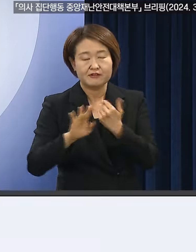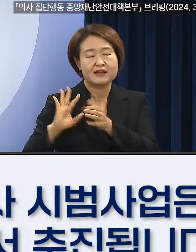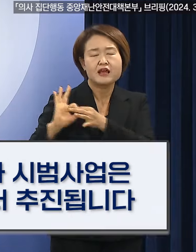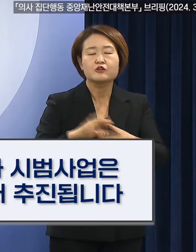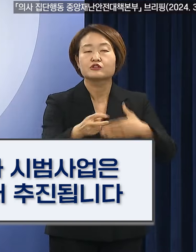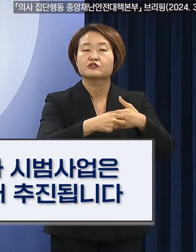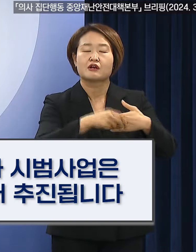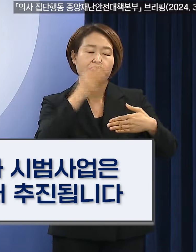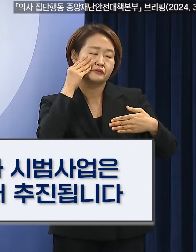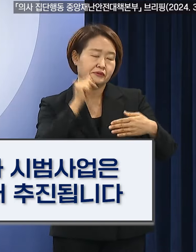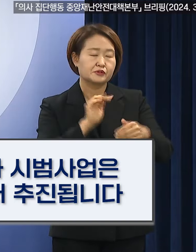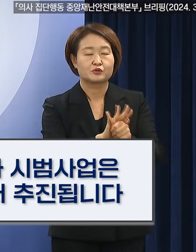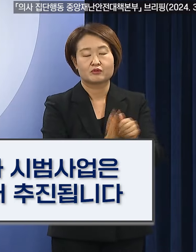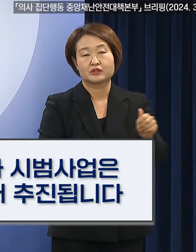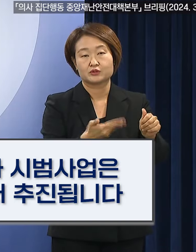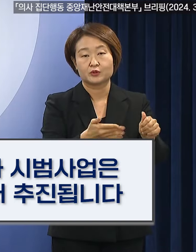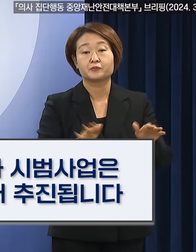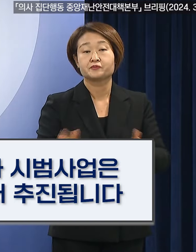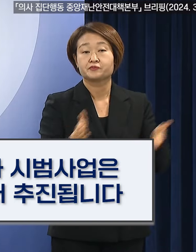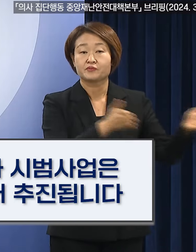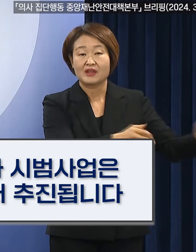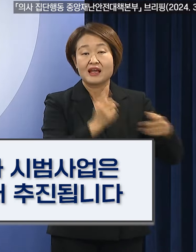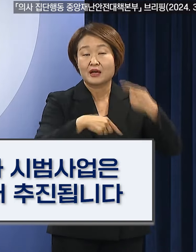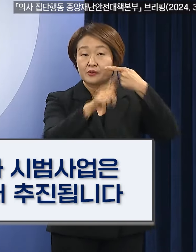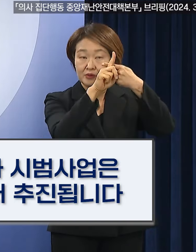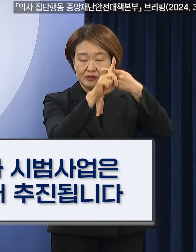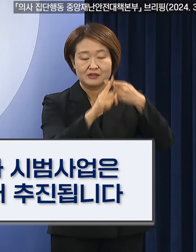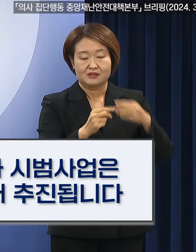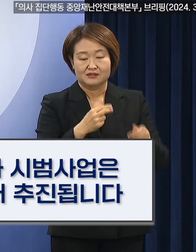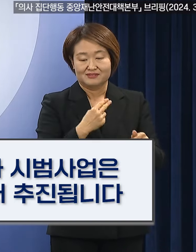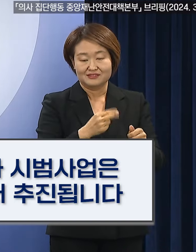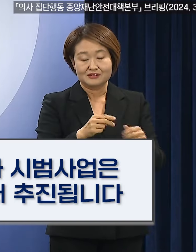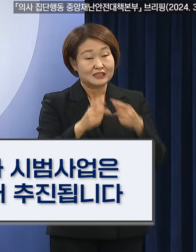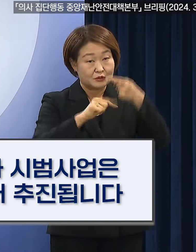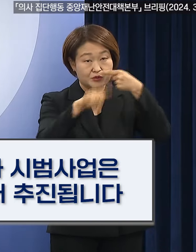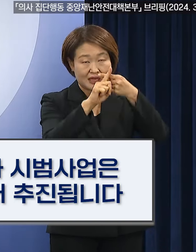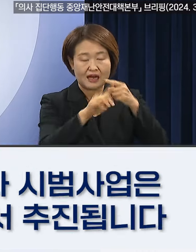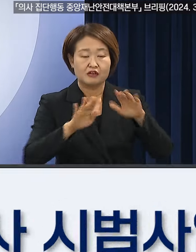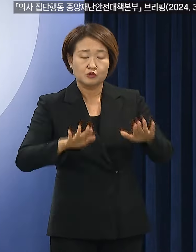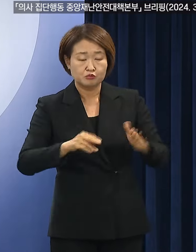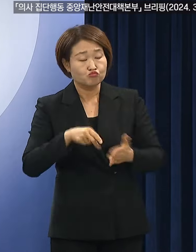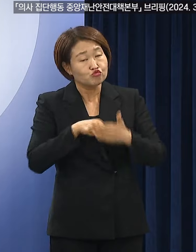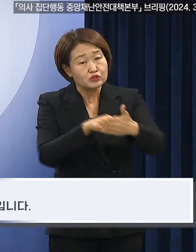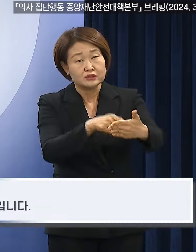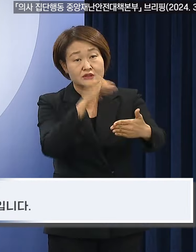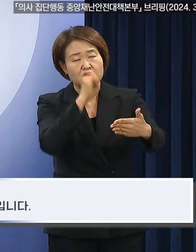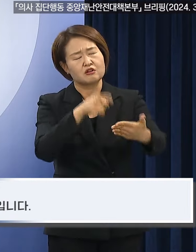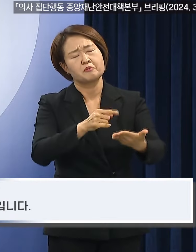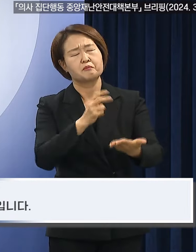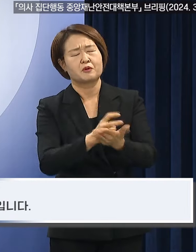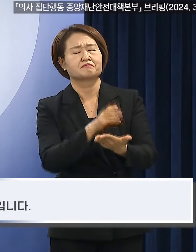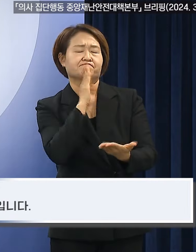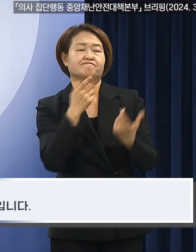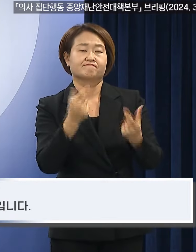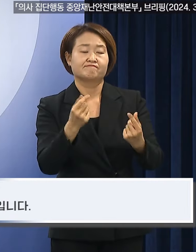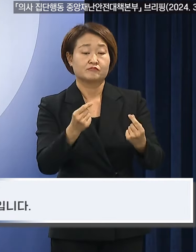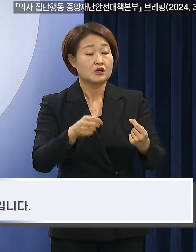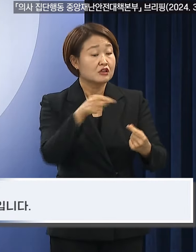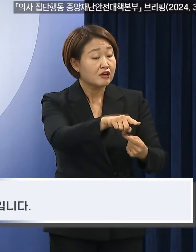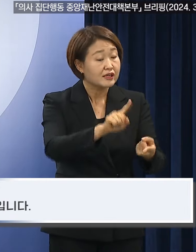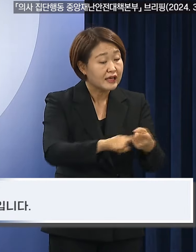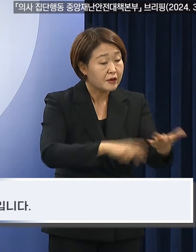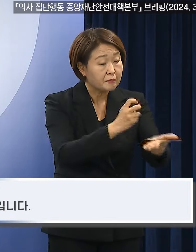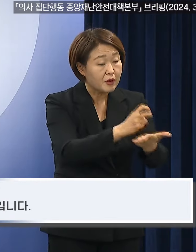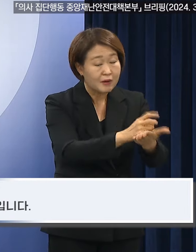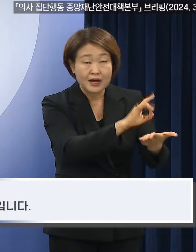진료지원 간호사 시범사업은 합법적 범위에서 추진되는 것이며, 진료지원 간호사의 제도화를